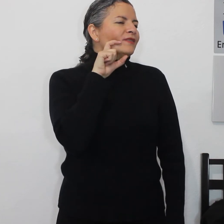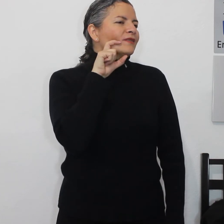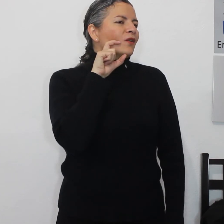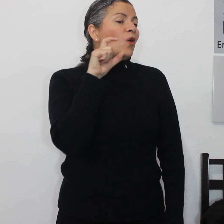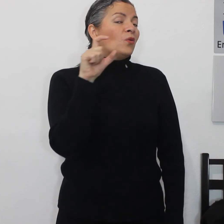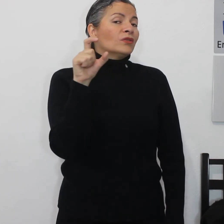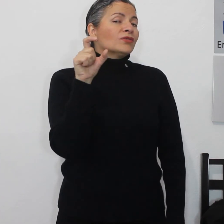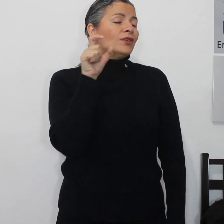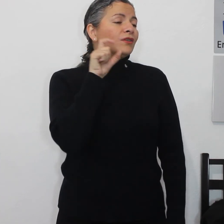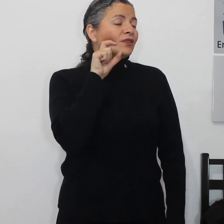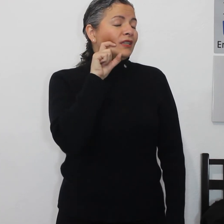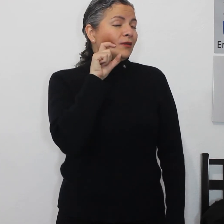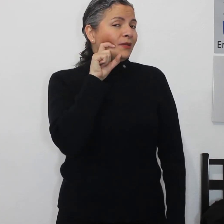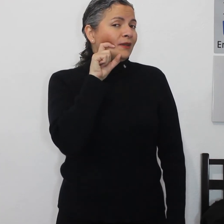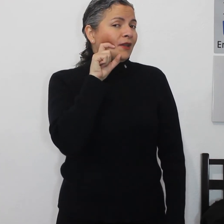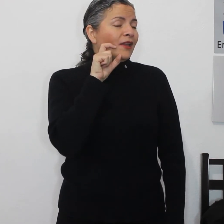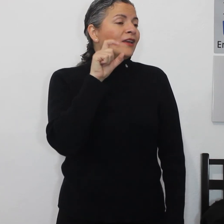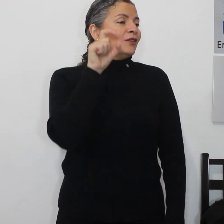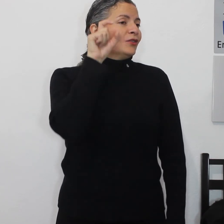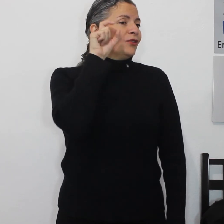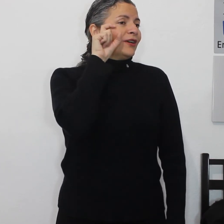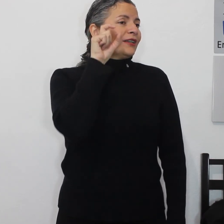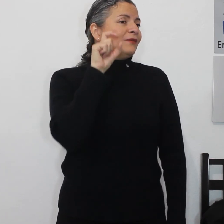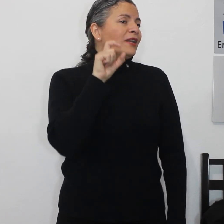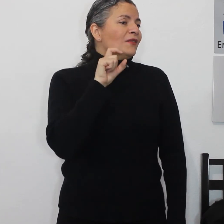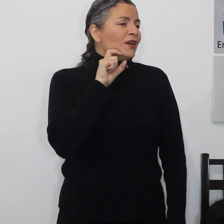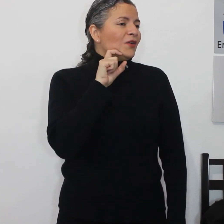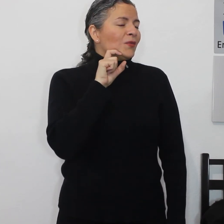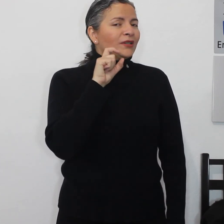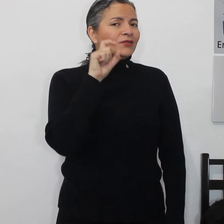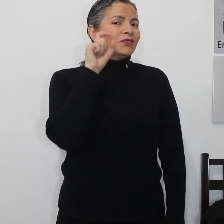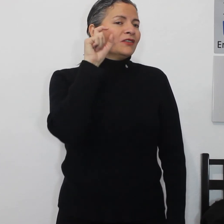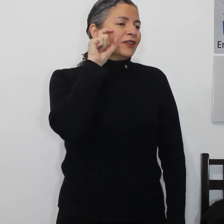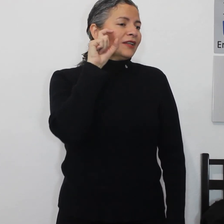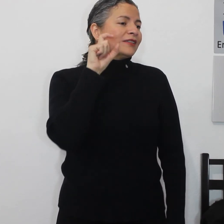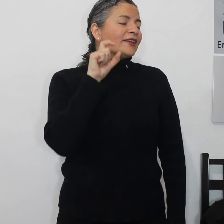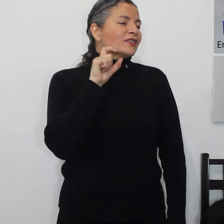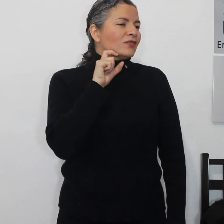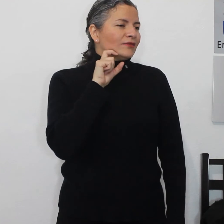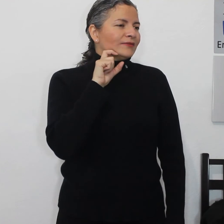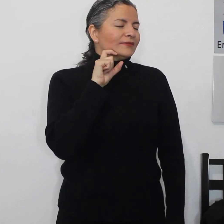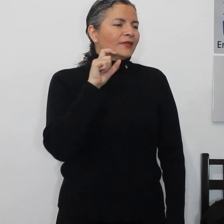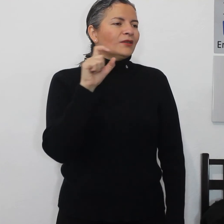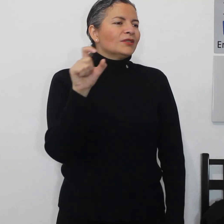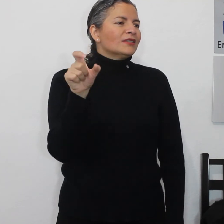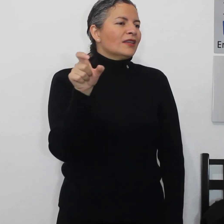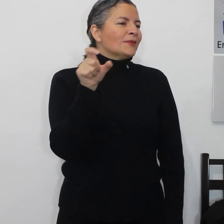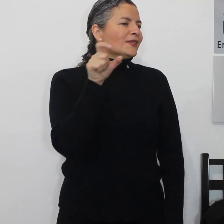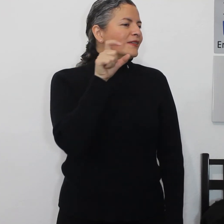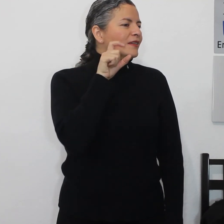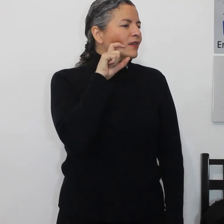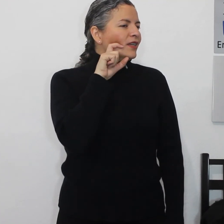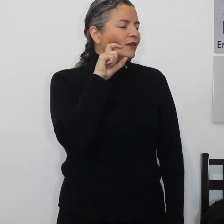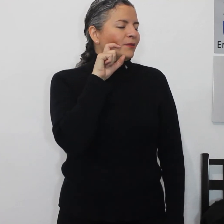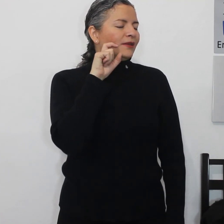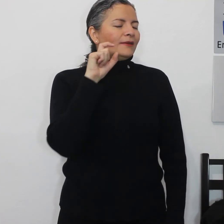o uno solo jitomate no arriba y abajo porque esto significa sexo entonces nada más así jitomate